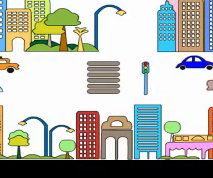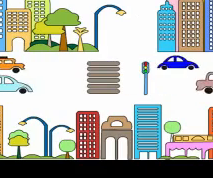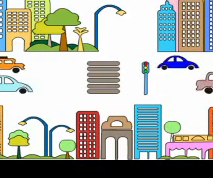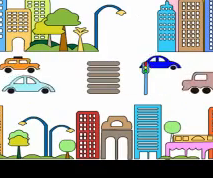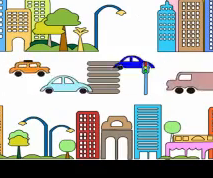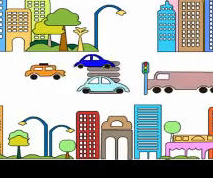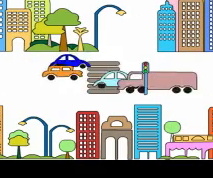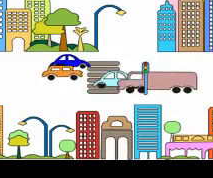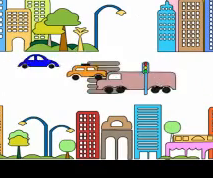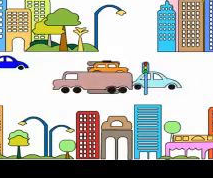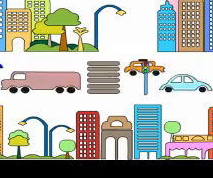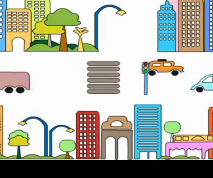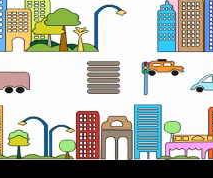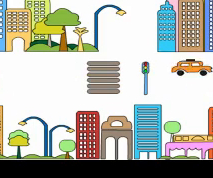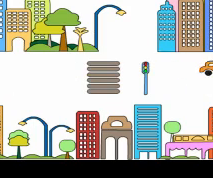atención.